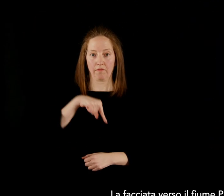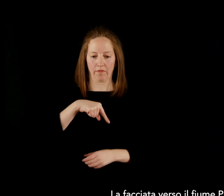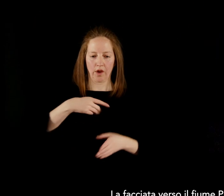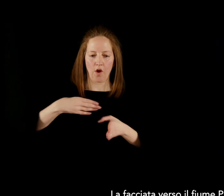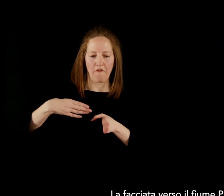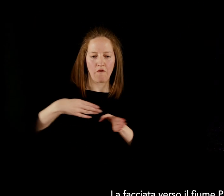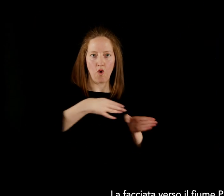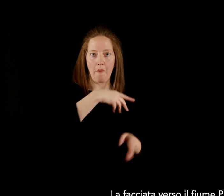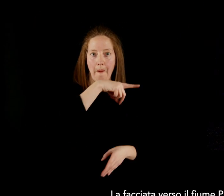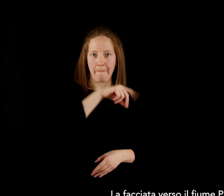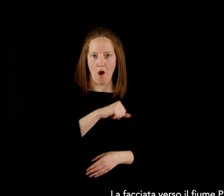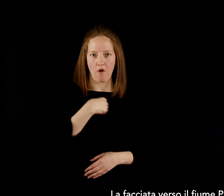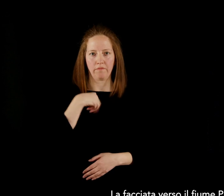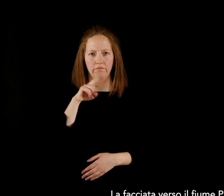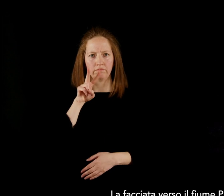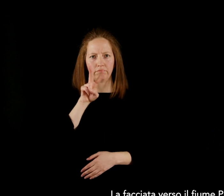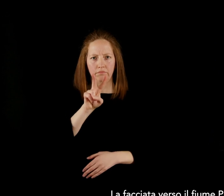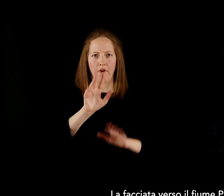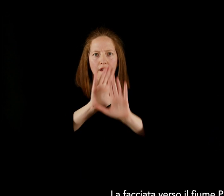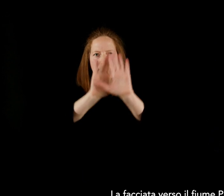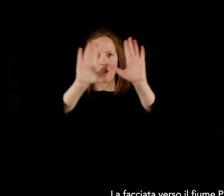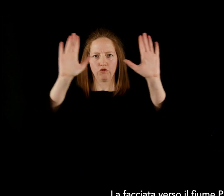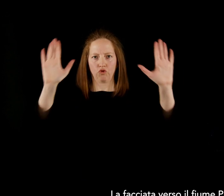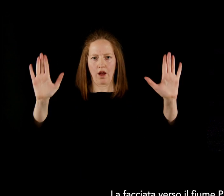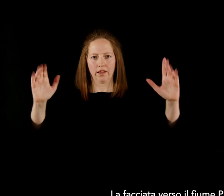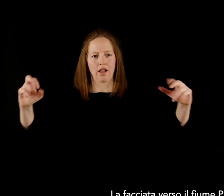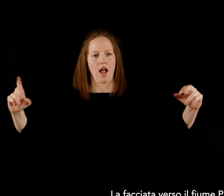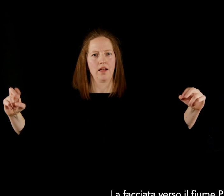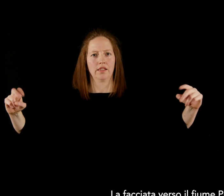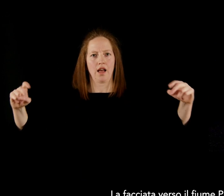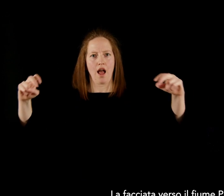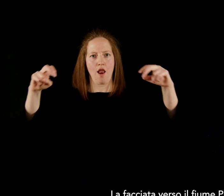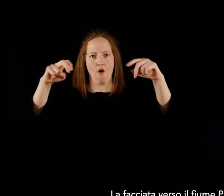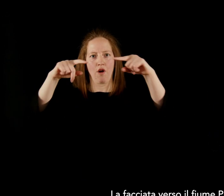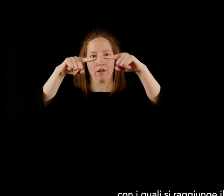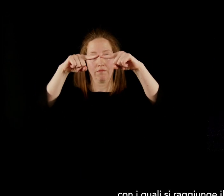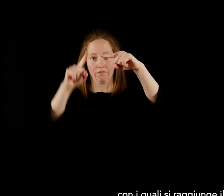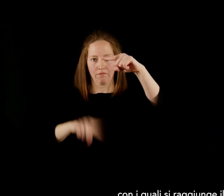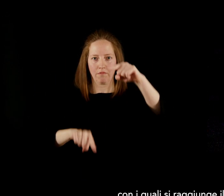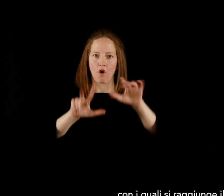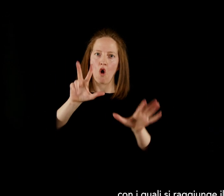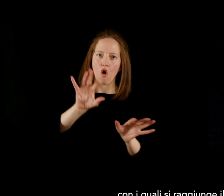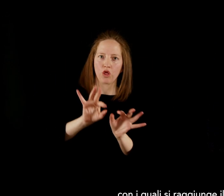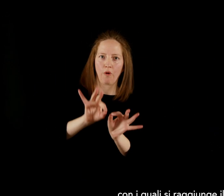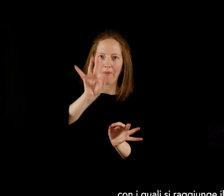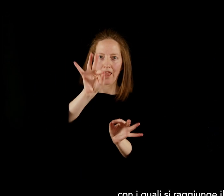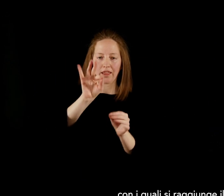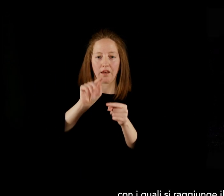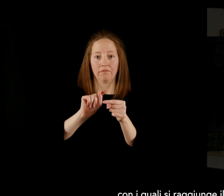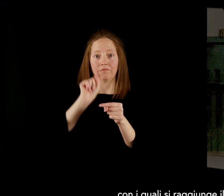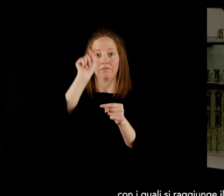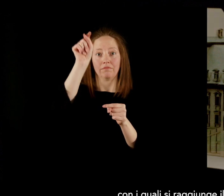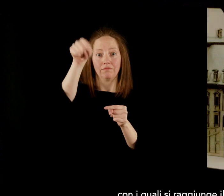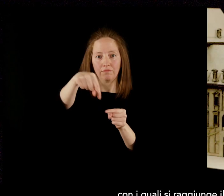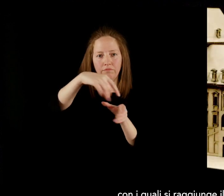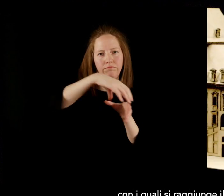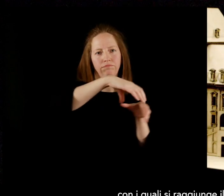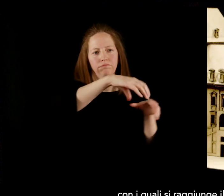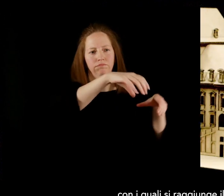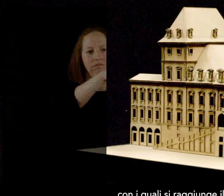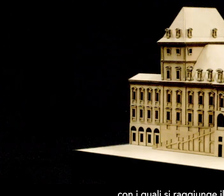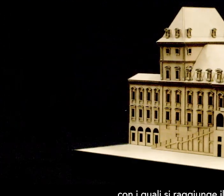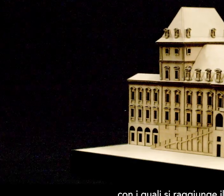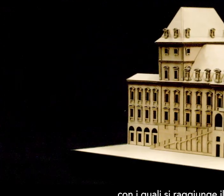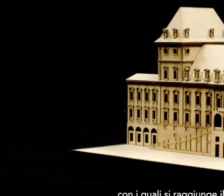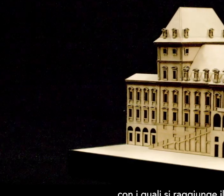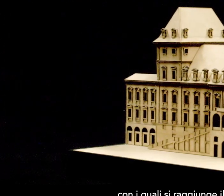La facciata verso il fiume Po è caratterizzata da due scaloni monumentali, con i quali si raggiunge il cortile d'onore superando un